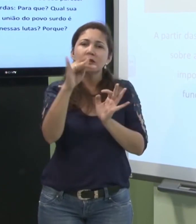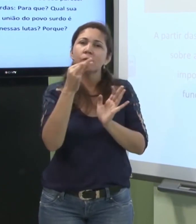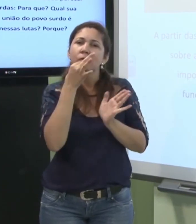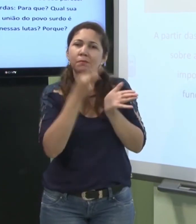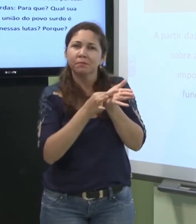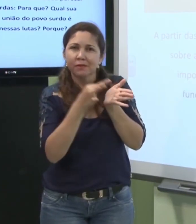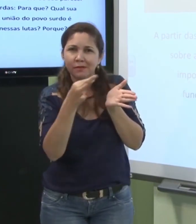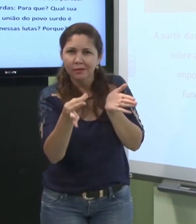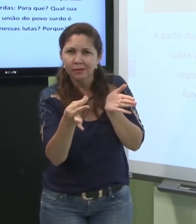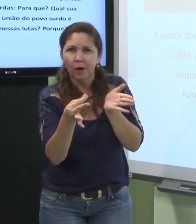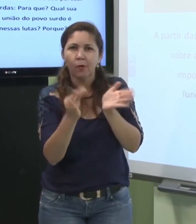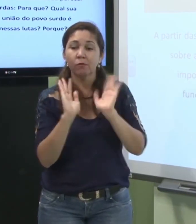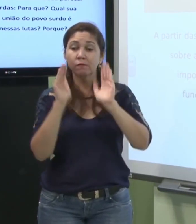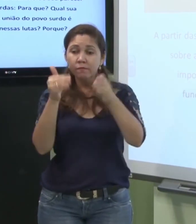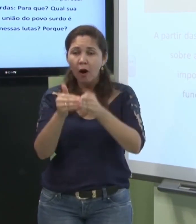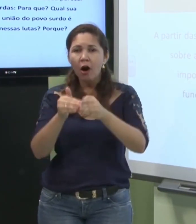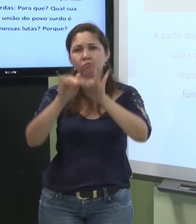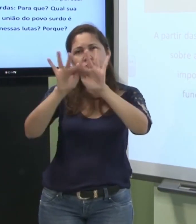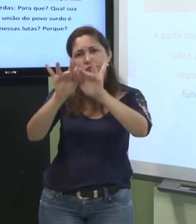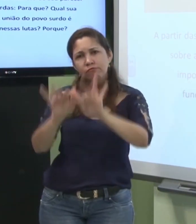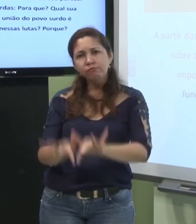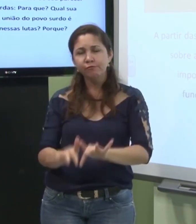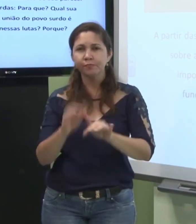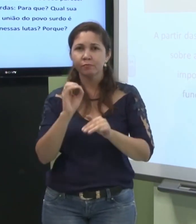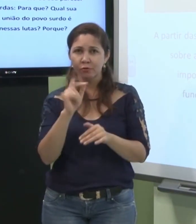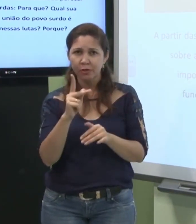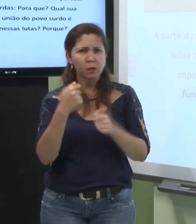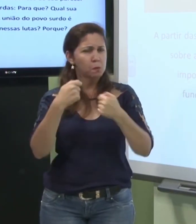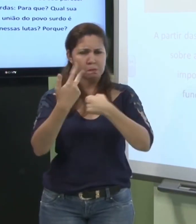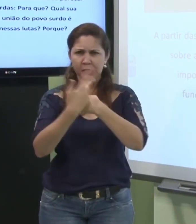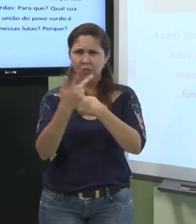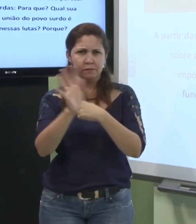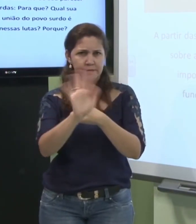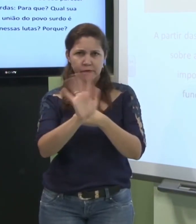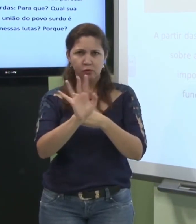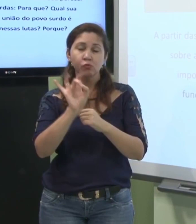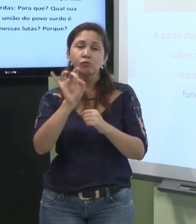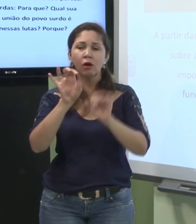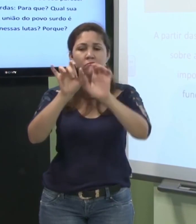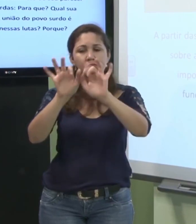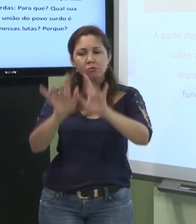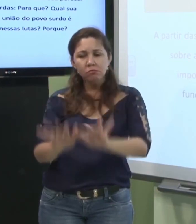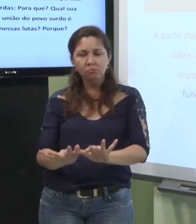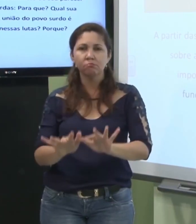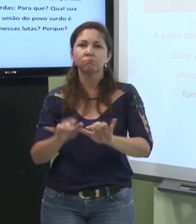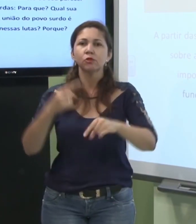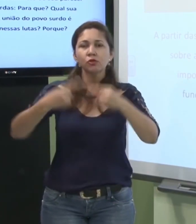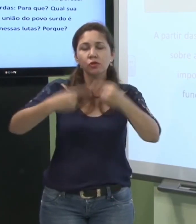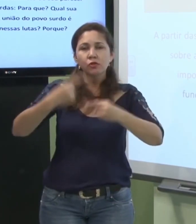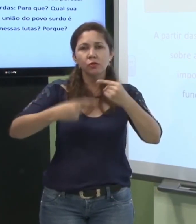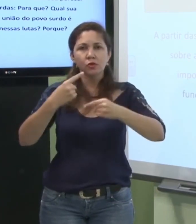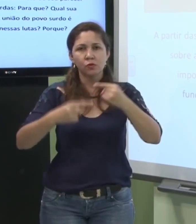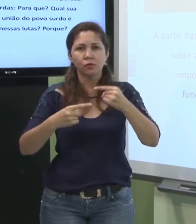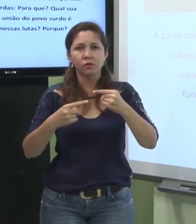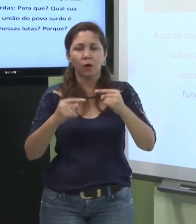opinião de vocês no fórum não precisa fazer filmagem é só vocês colocar a opinião de vocês no fórum